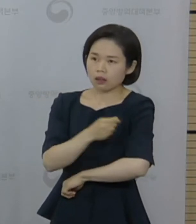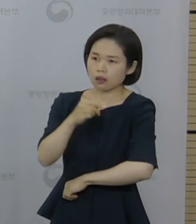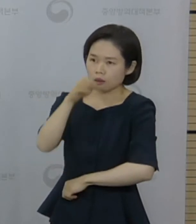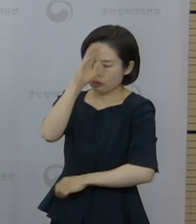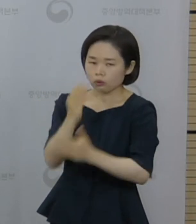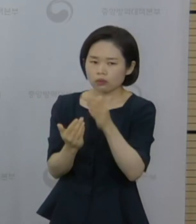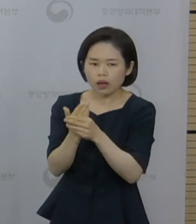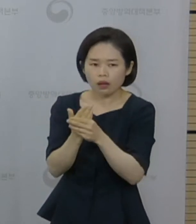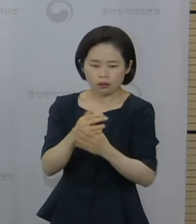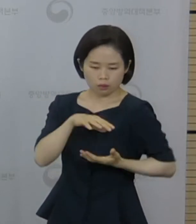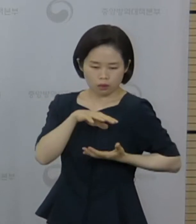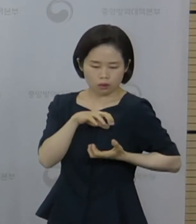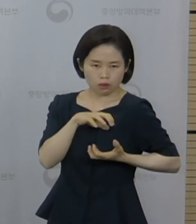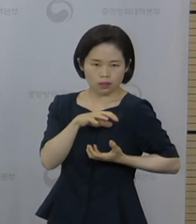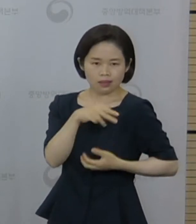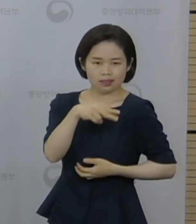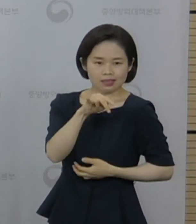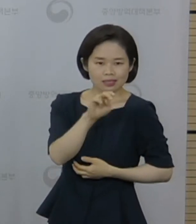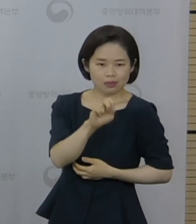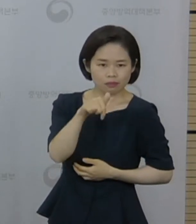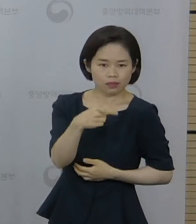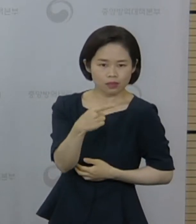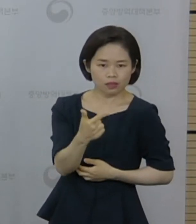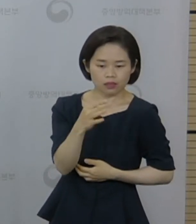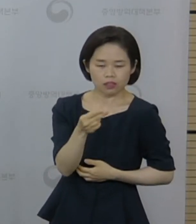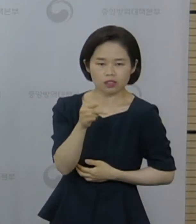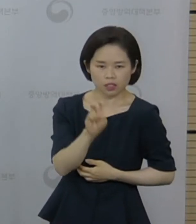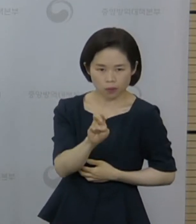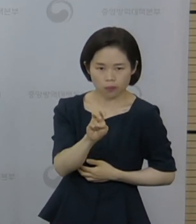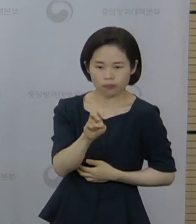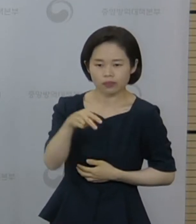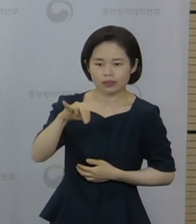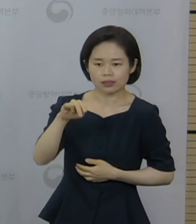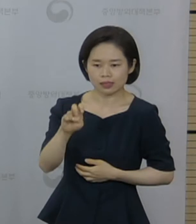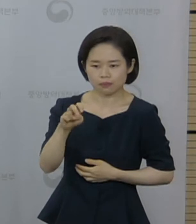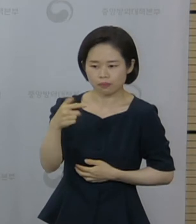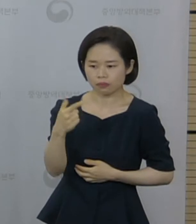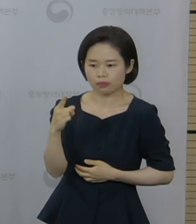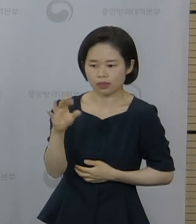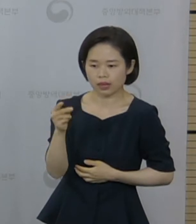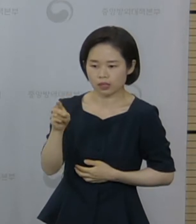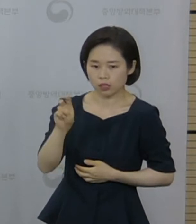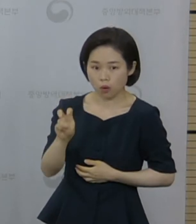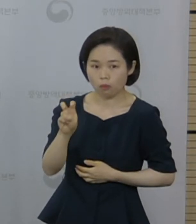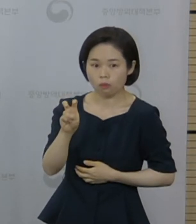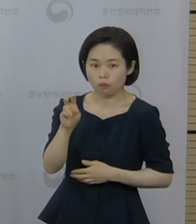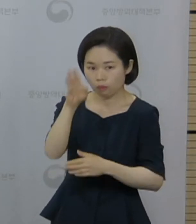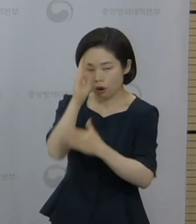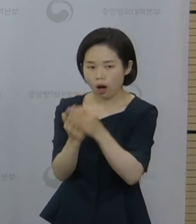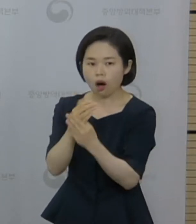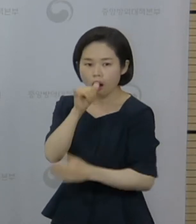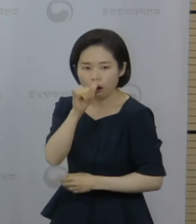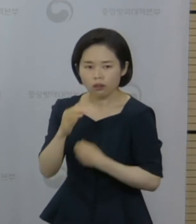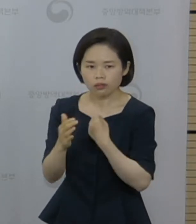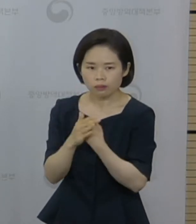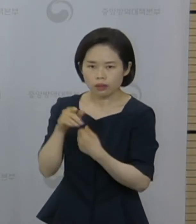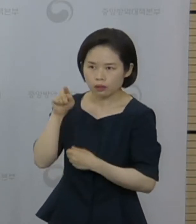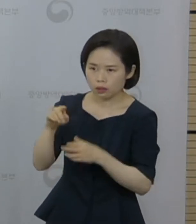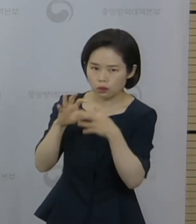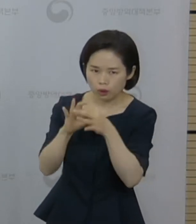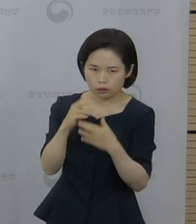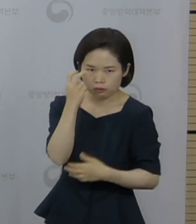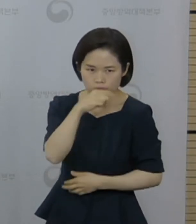국내에서도 이상반응 관련 대응 체계를 강화할 계획입니다. 미국에서는 올 4월 이래로 mRNA